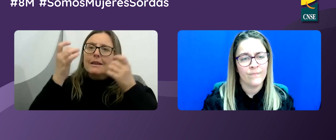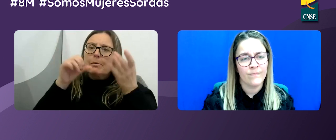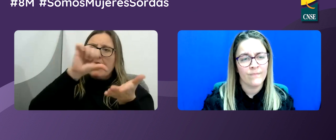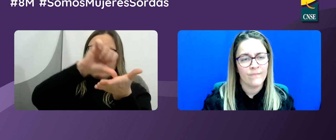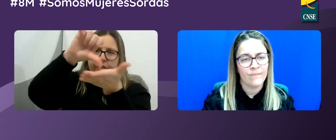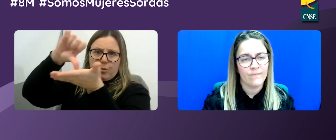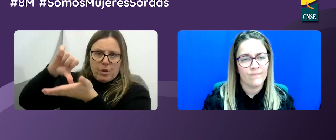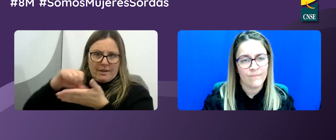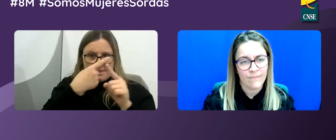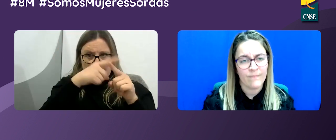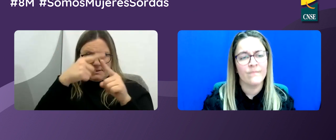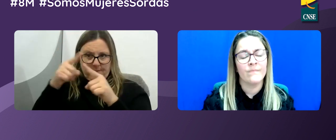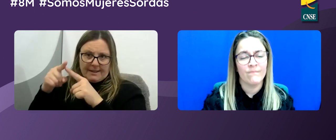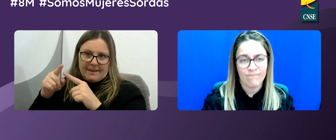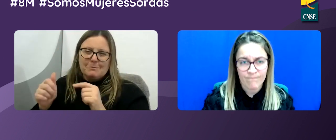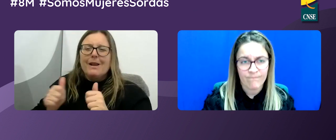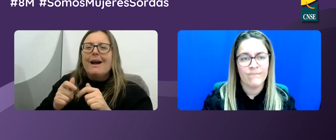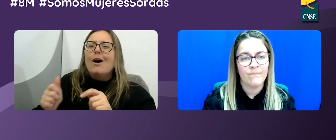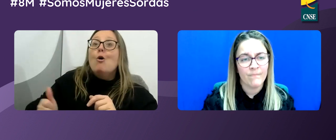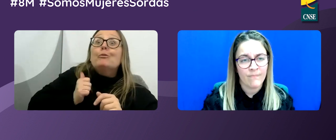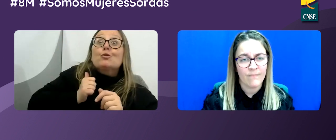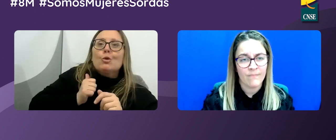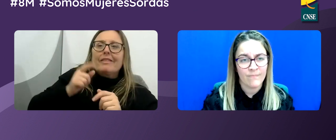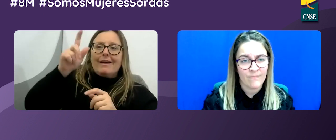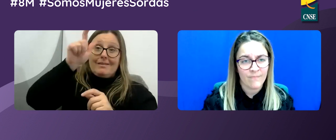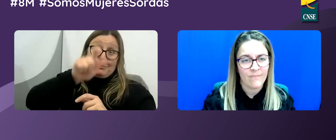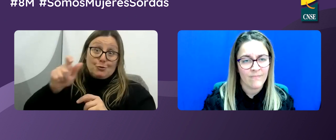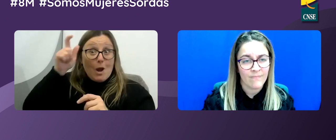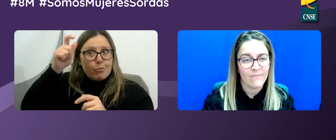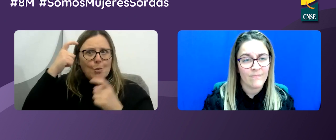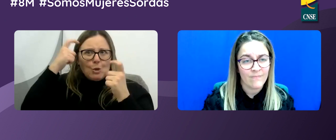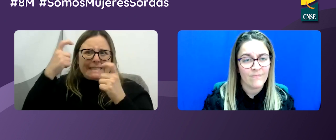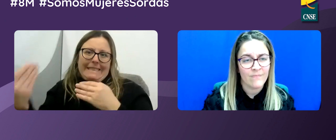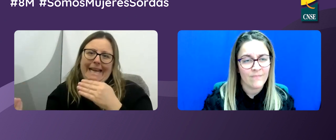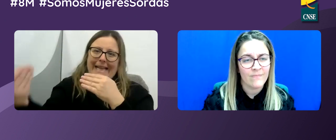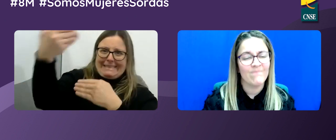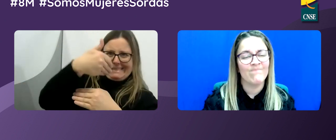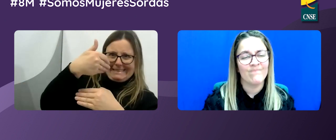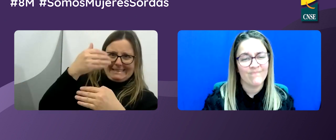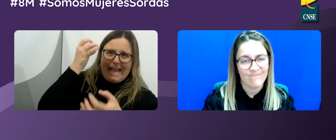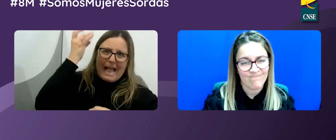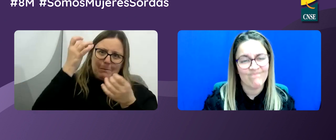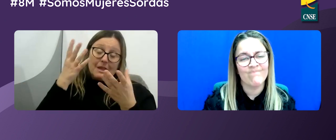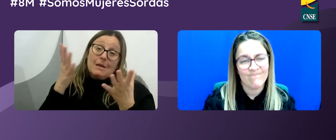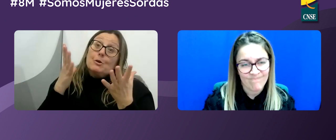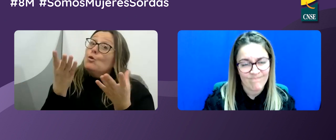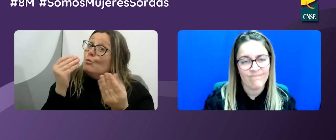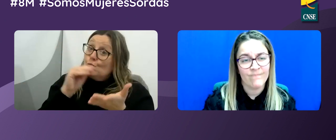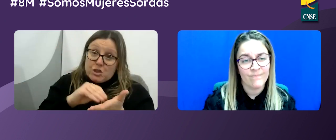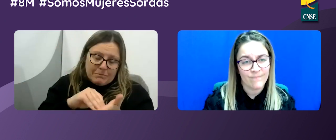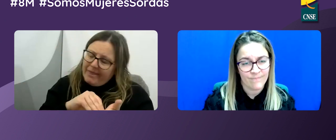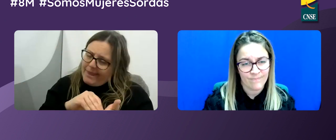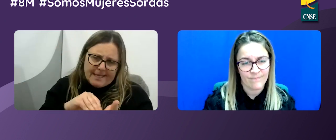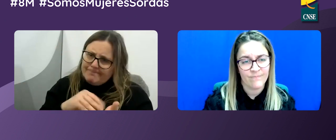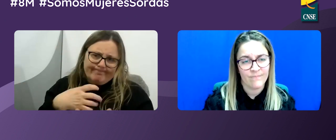actividades en ciudades diferentes para dar la oportunidad a las personas de los pueblos a participar en